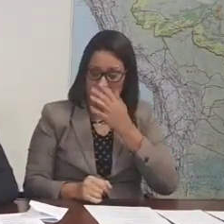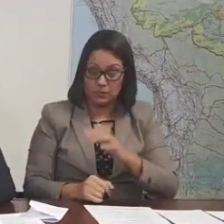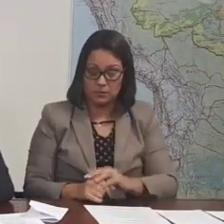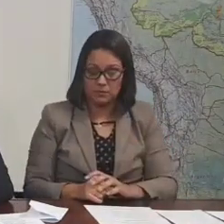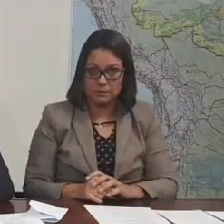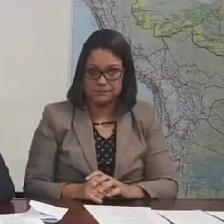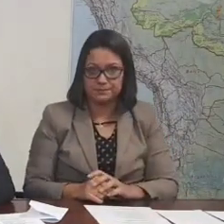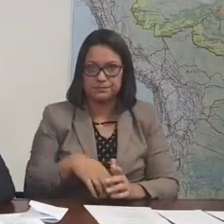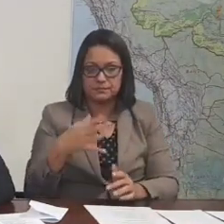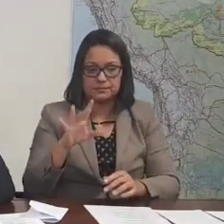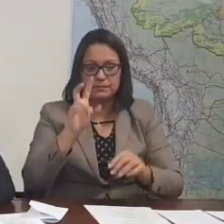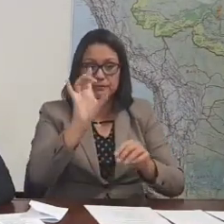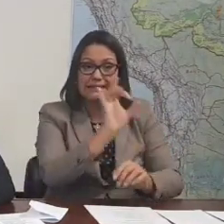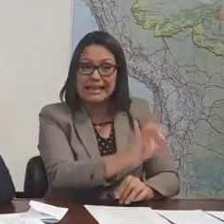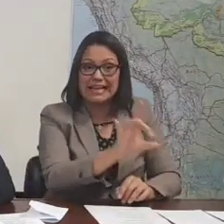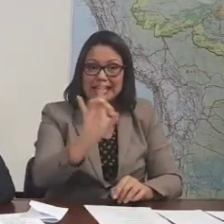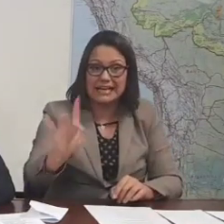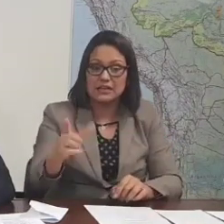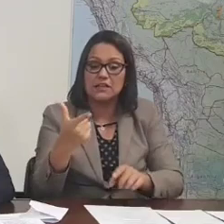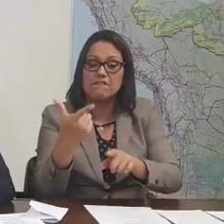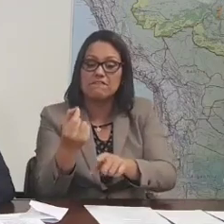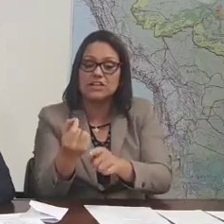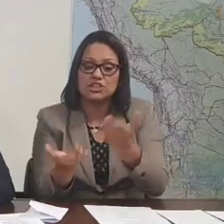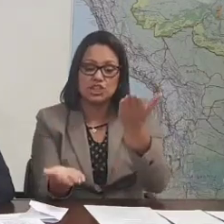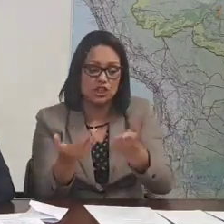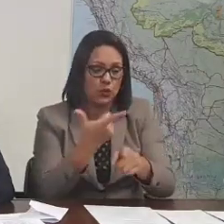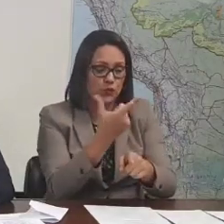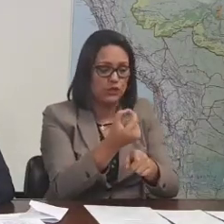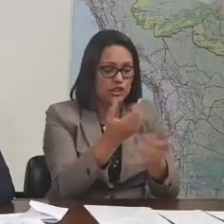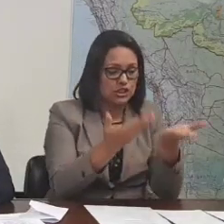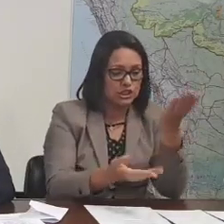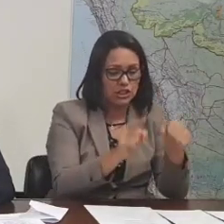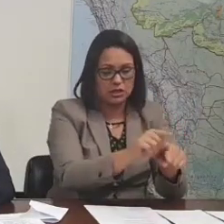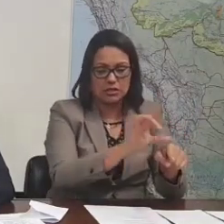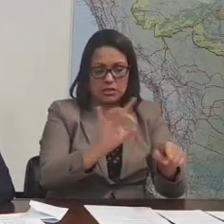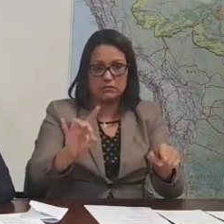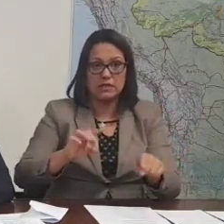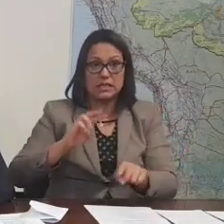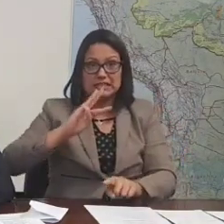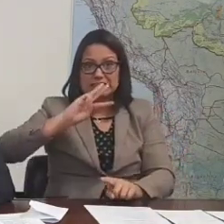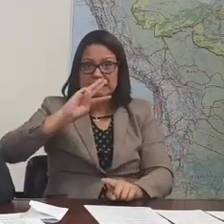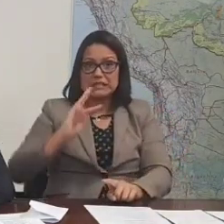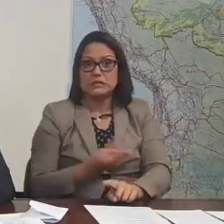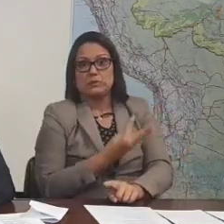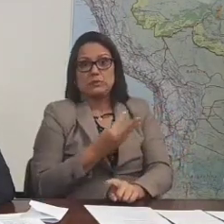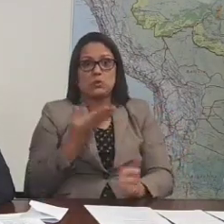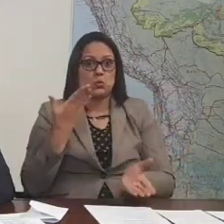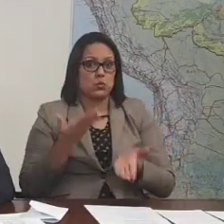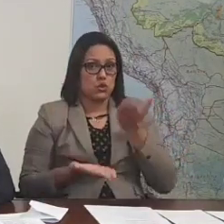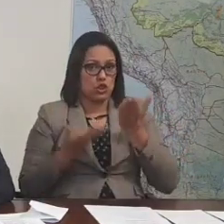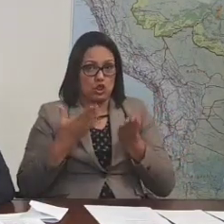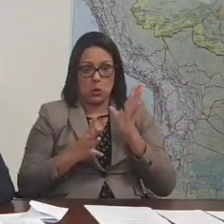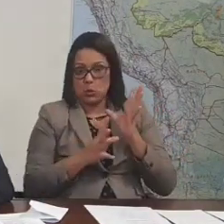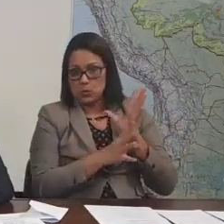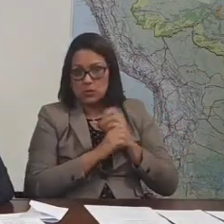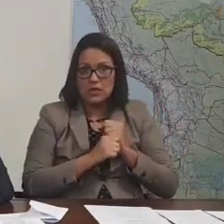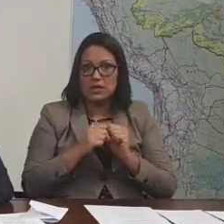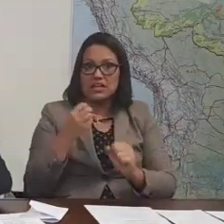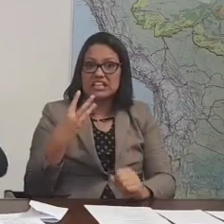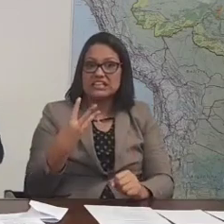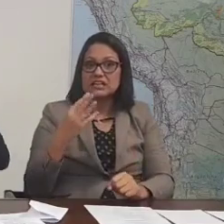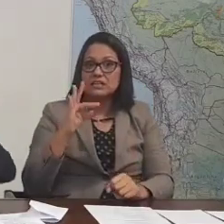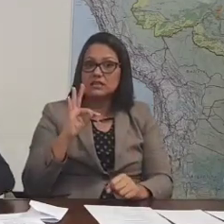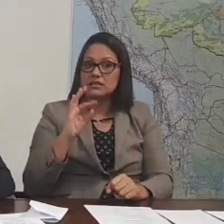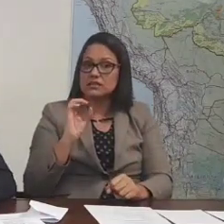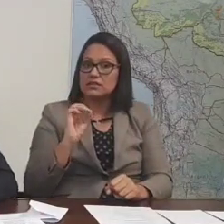Vamos supor que cada um bote 20 quilos de bagagem. Vai dar mais ou menos 3 mil quilos, aí dá 3 mil quilos redondo, são 3 toneladas.